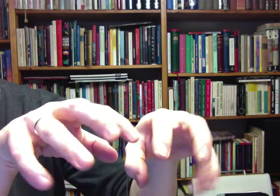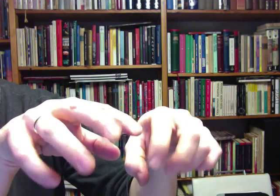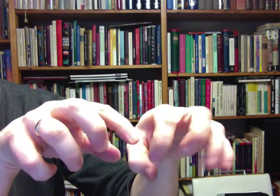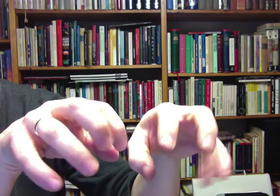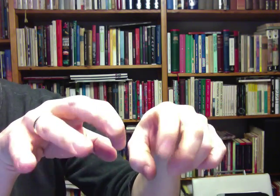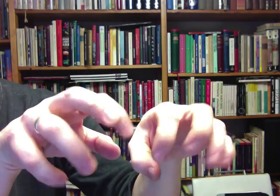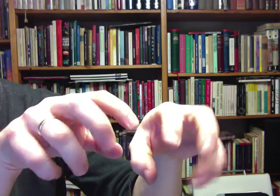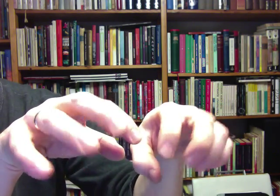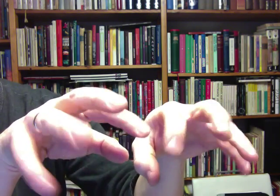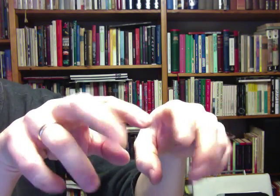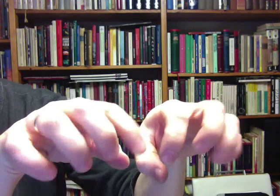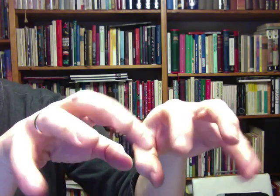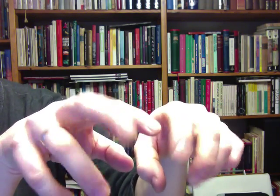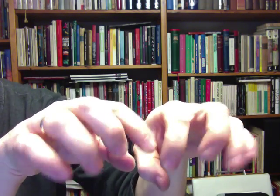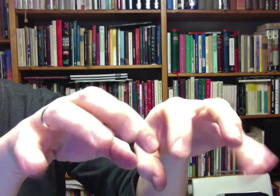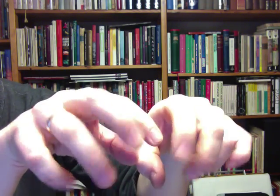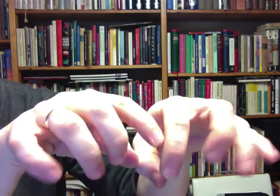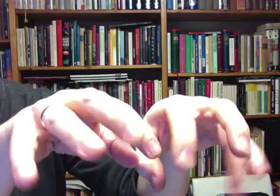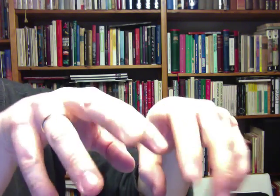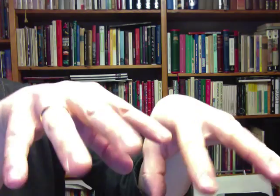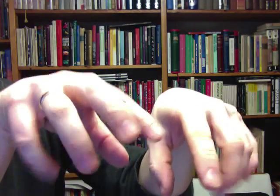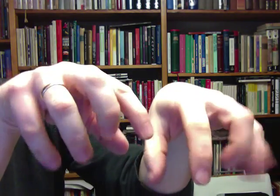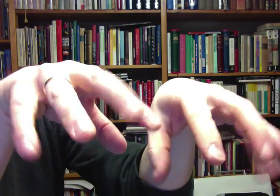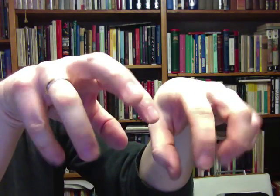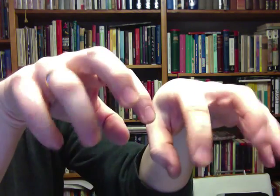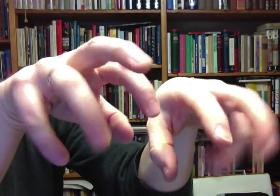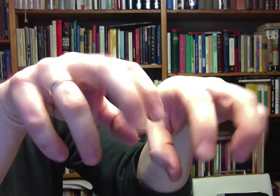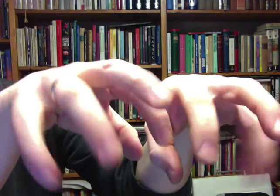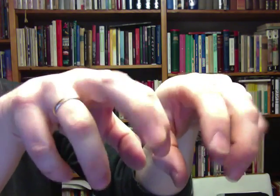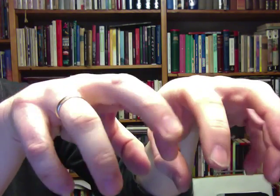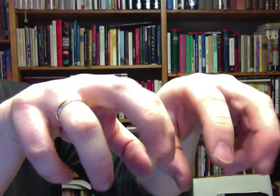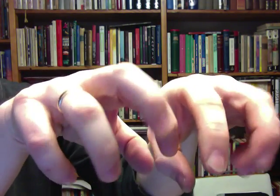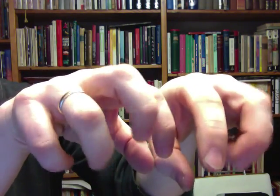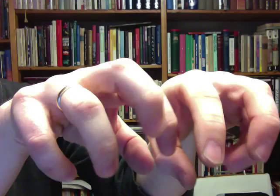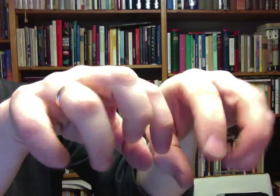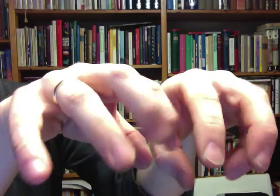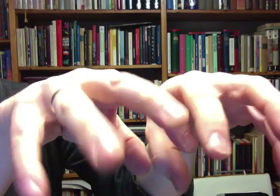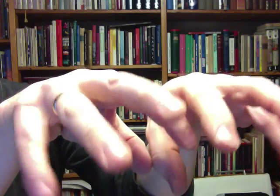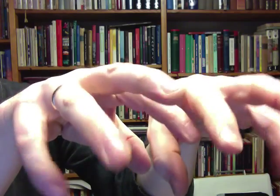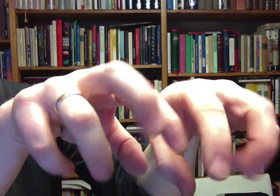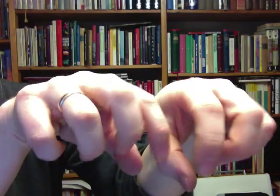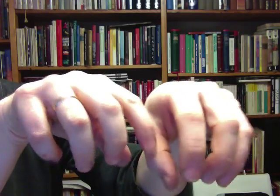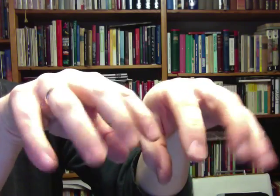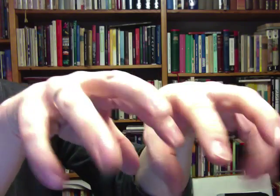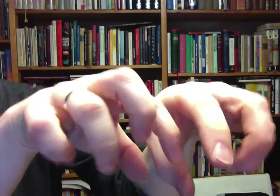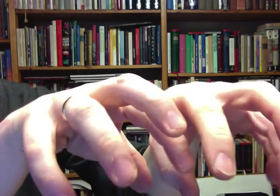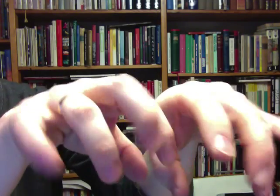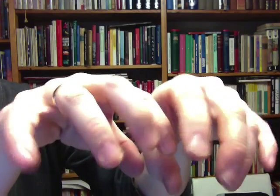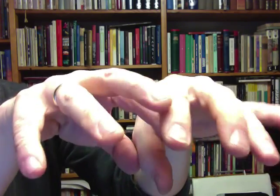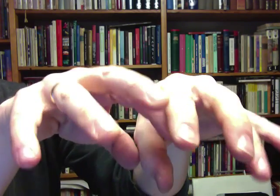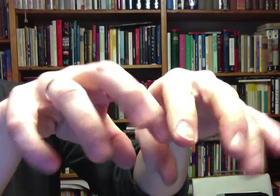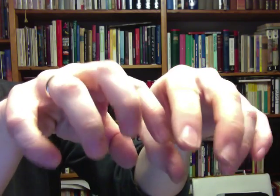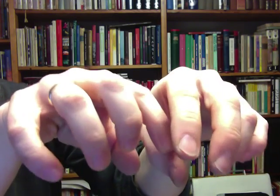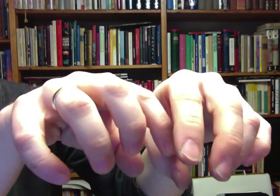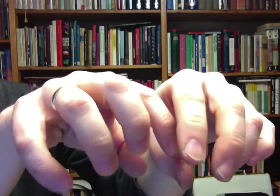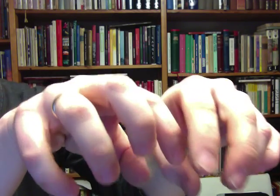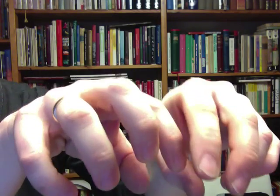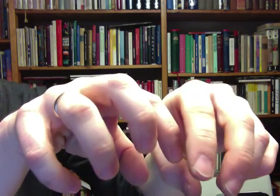työntekijöitä, karjaa tai mikään, mikä hänelle kuuluu. Älä tavoittele tai himoitsi tai ahnehdi niitä itsellesi.